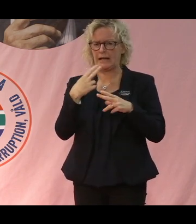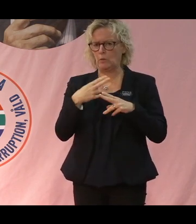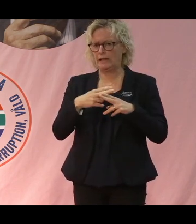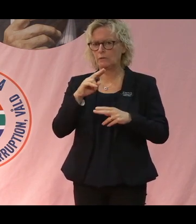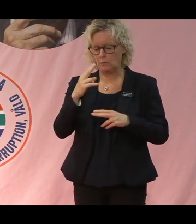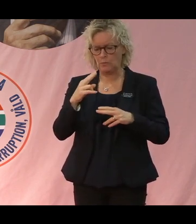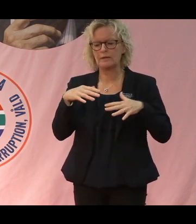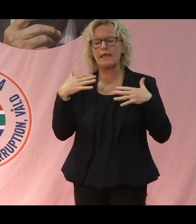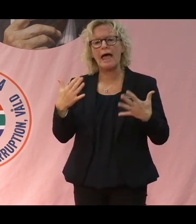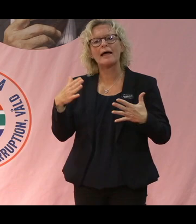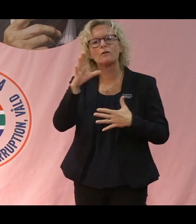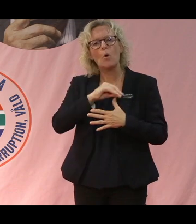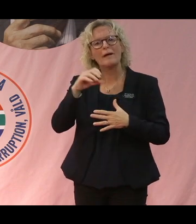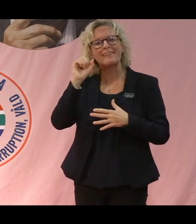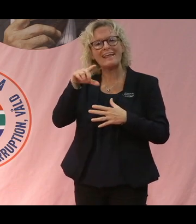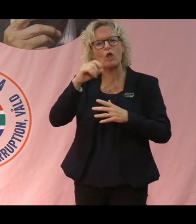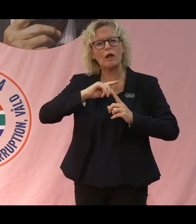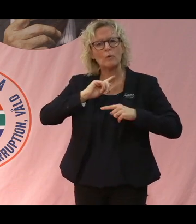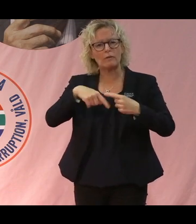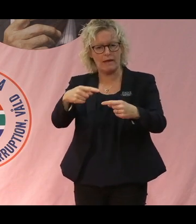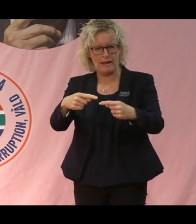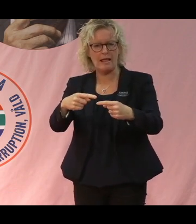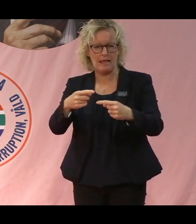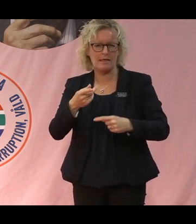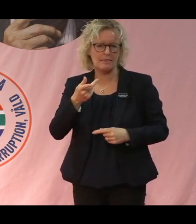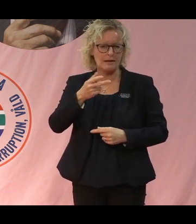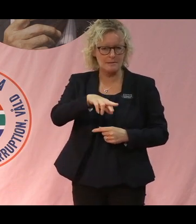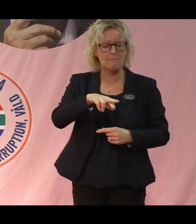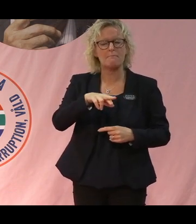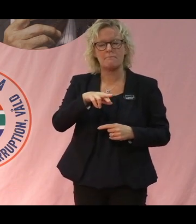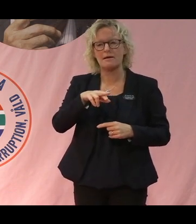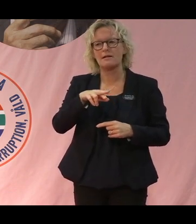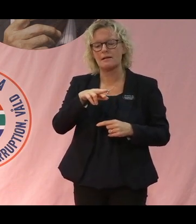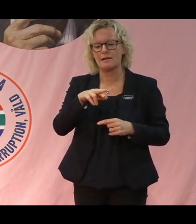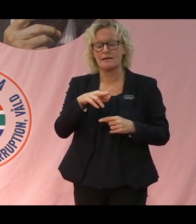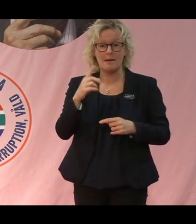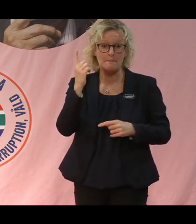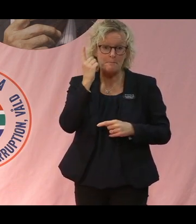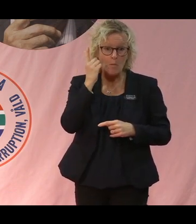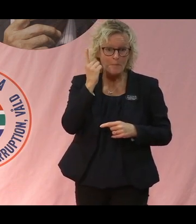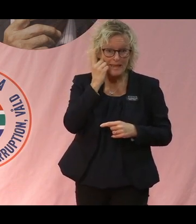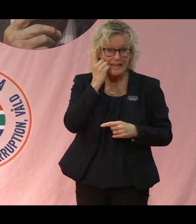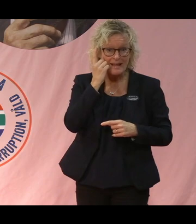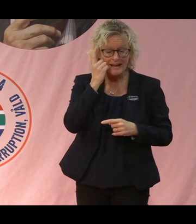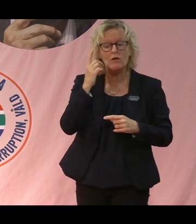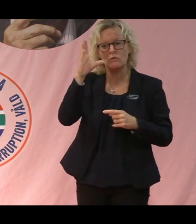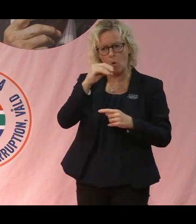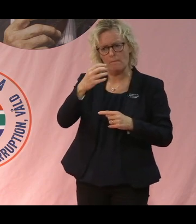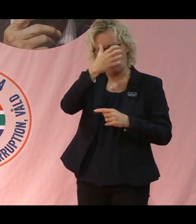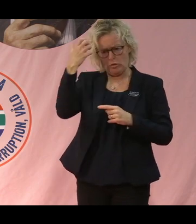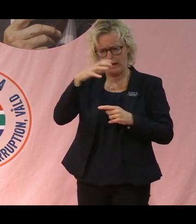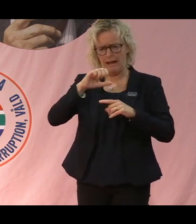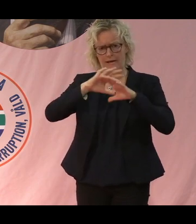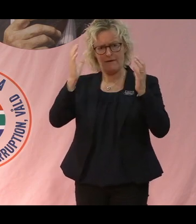just nu är med hjälp av digitalisering på till exempel våra mobiltelefoner, som många bönder ute i världen också